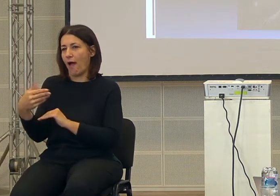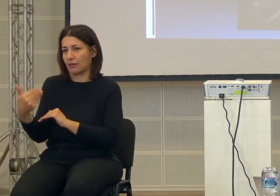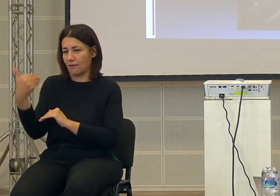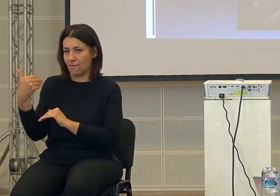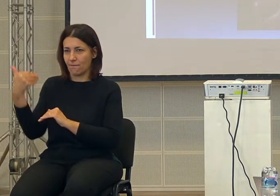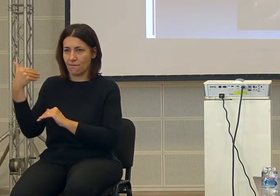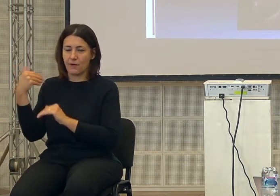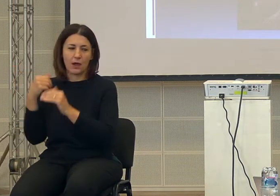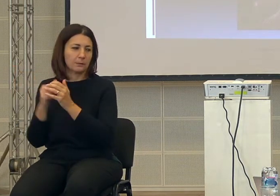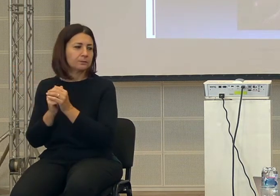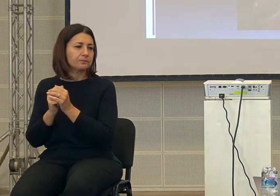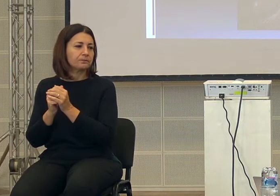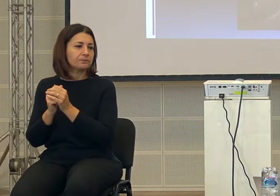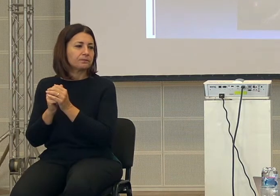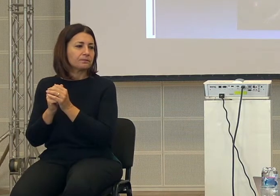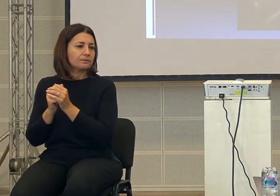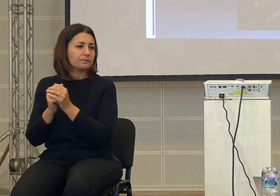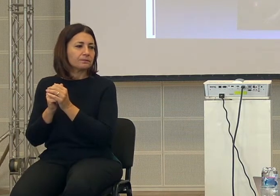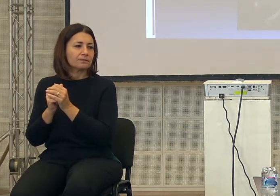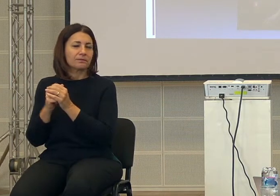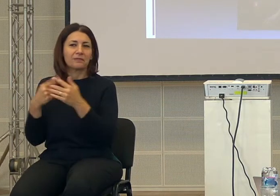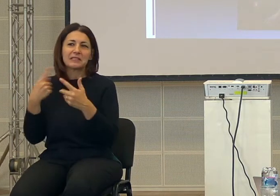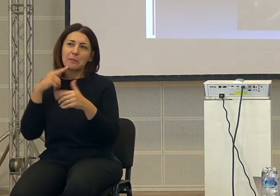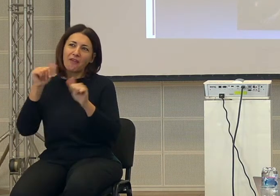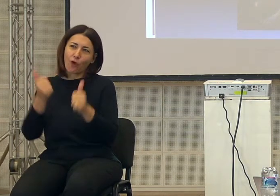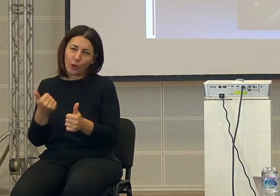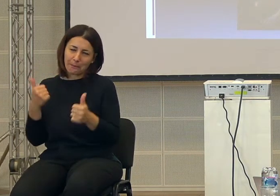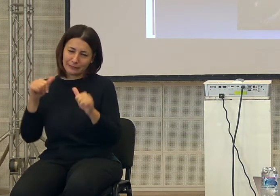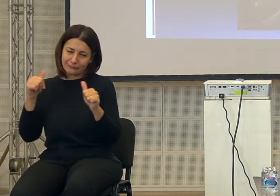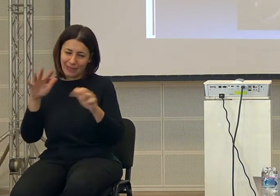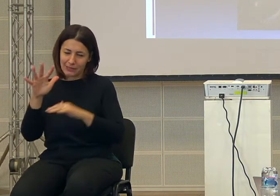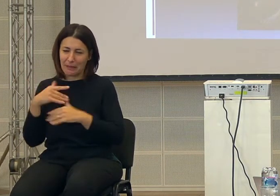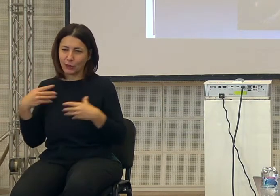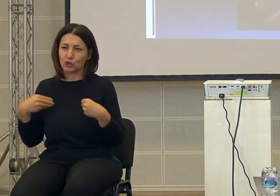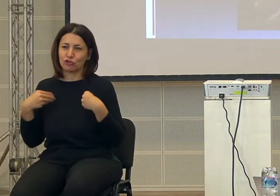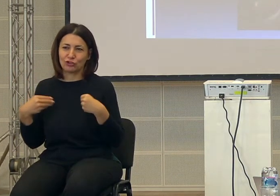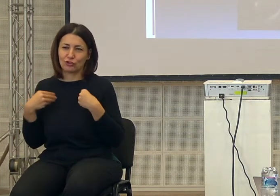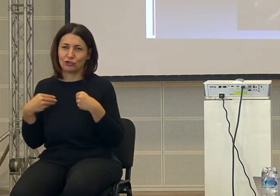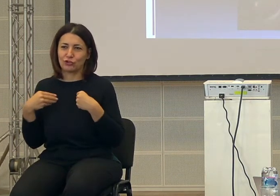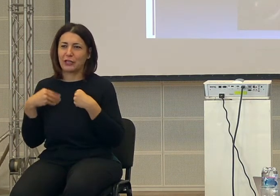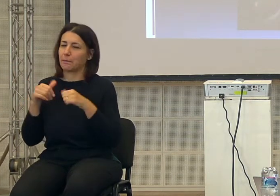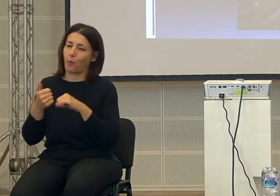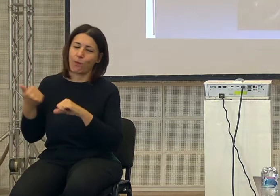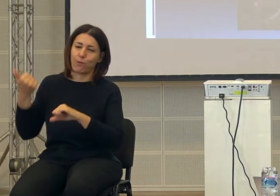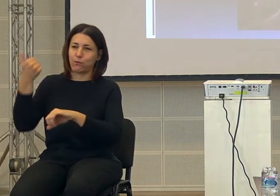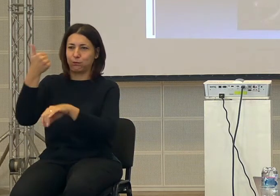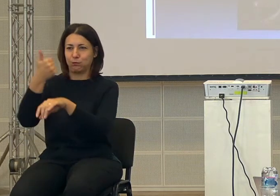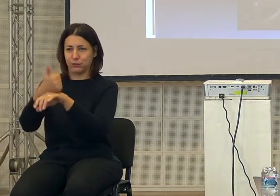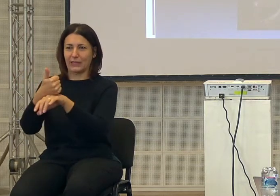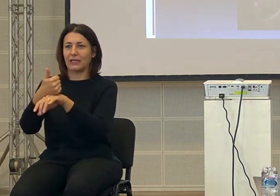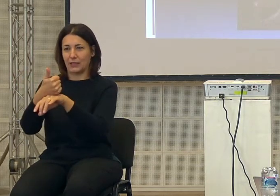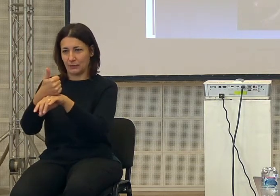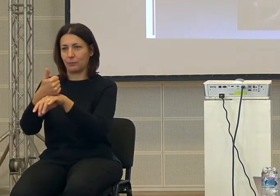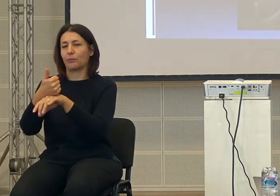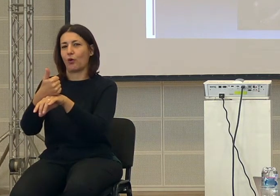questo qui che sembra sempre un po' scimmiesco, è la prima esponente della nostra, proprio del nostro